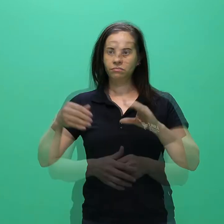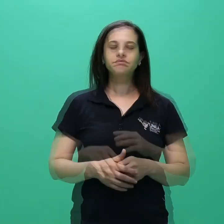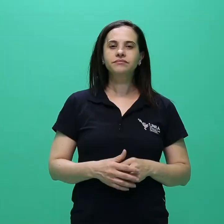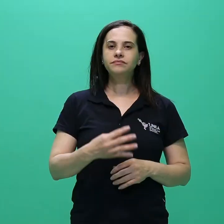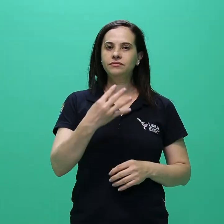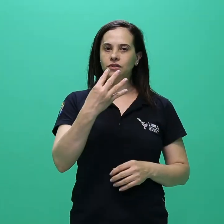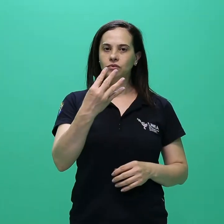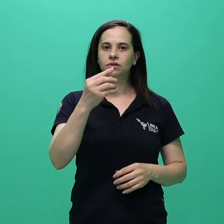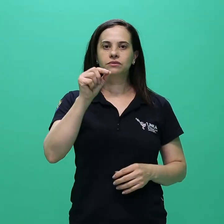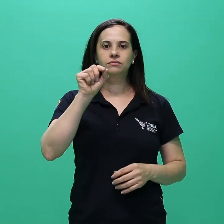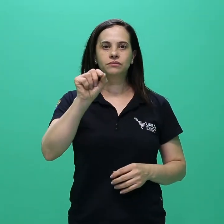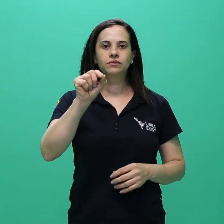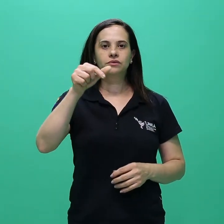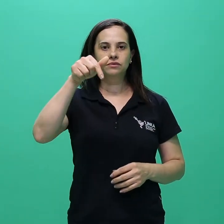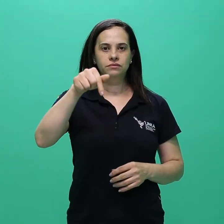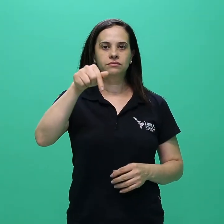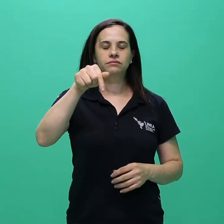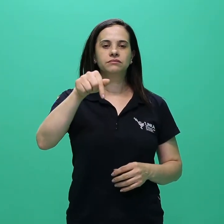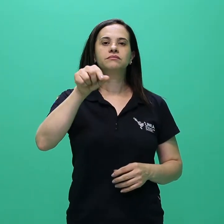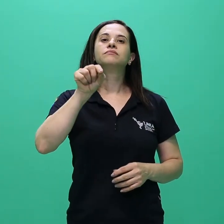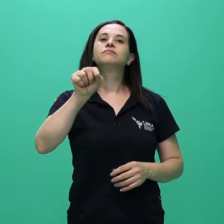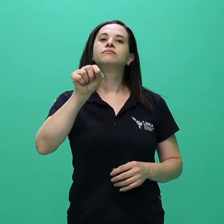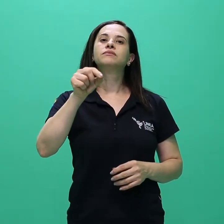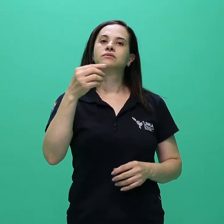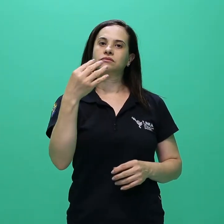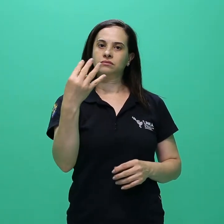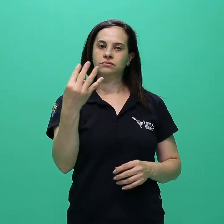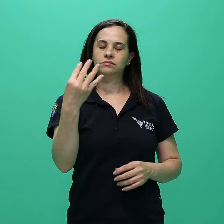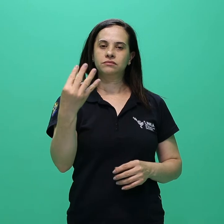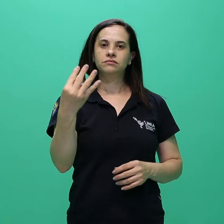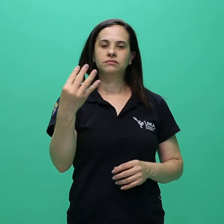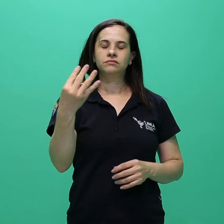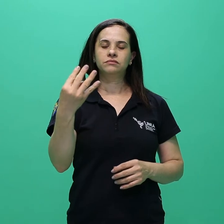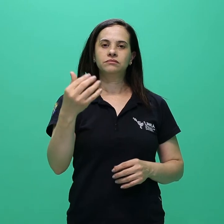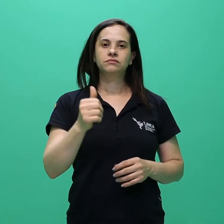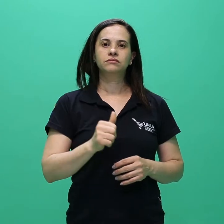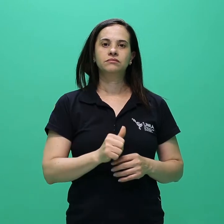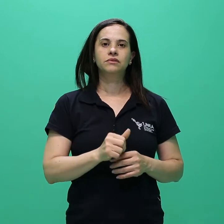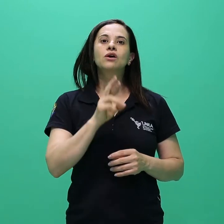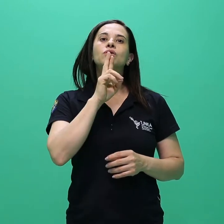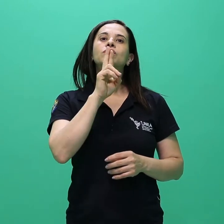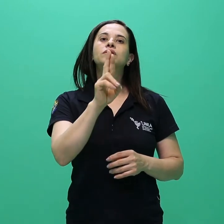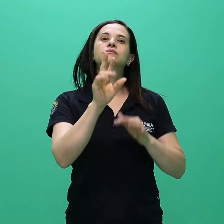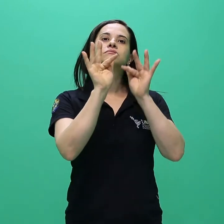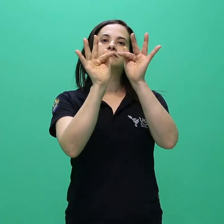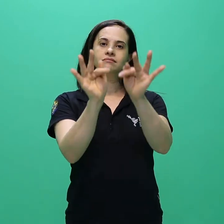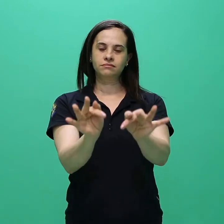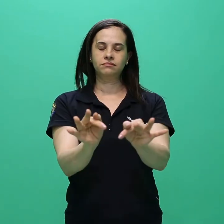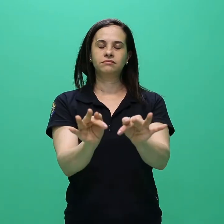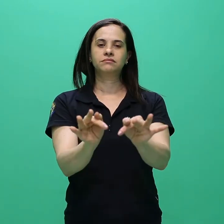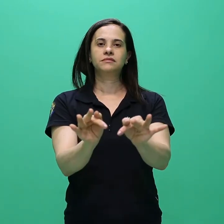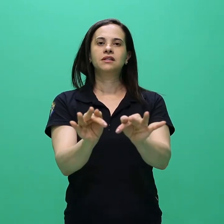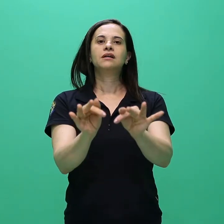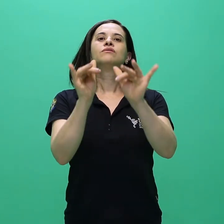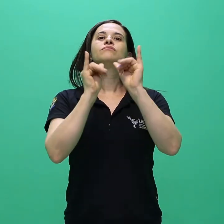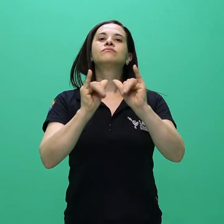4.7.4. O resultado final será divulgado na data